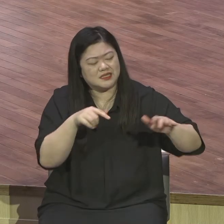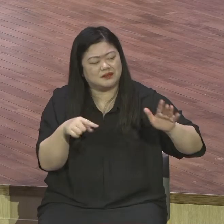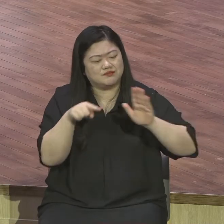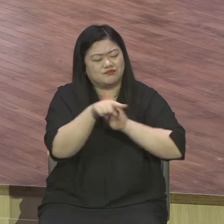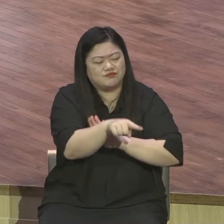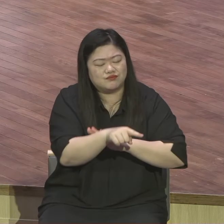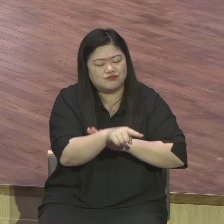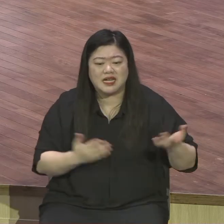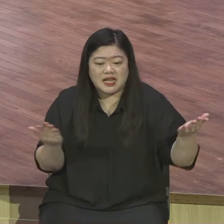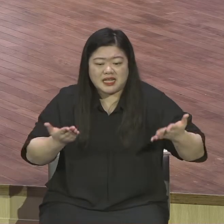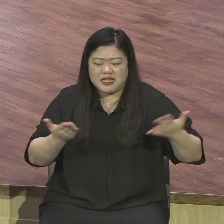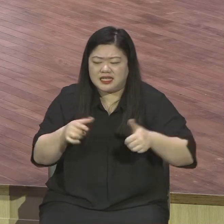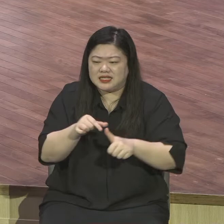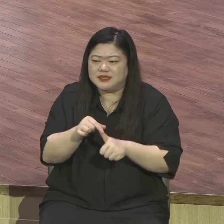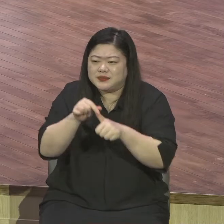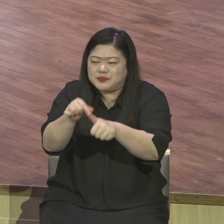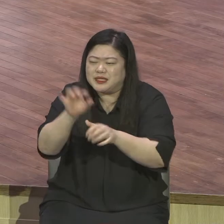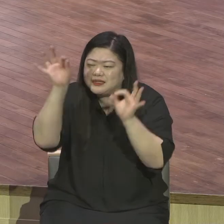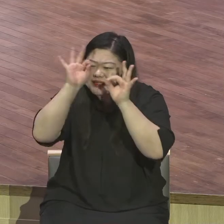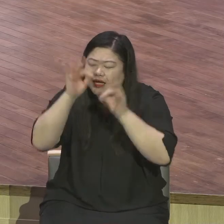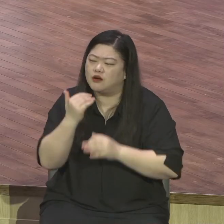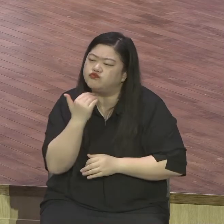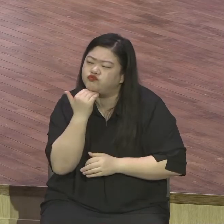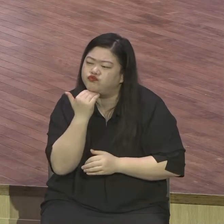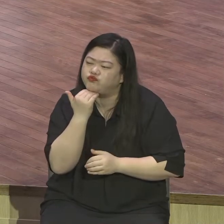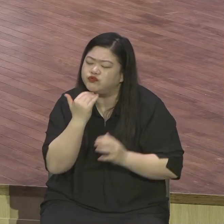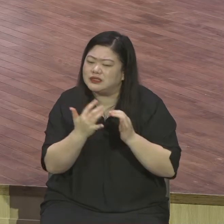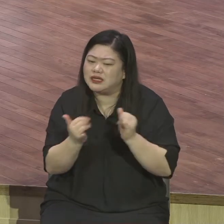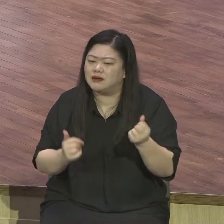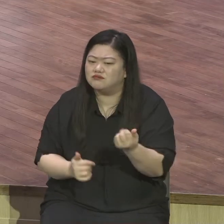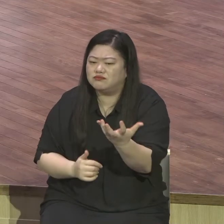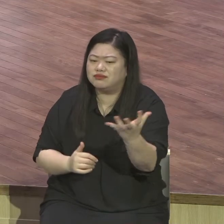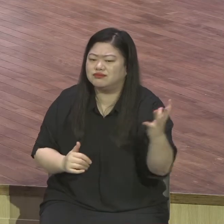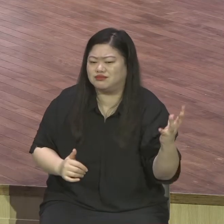거기서 일거리를 구하는 사람들이 서성거리고 있었어요.